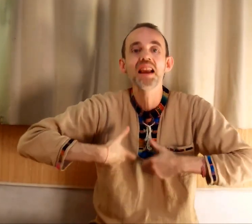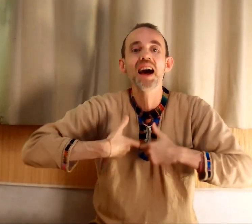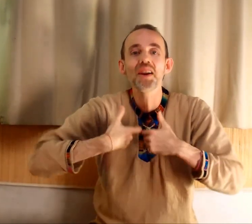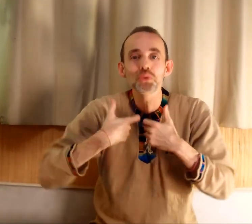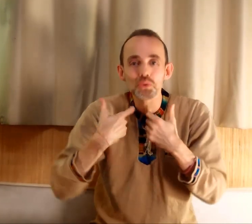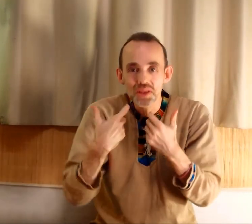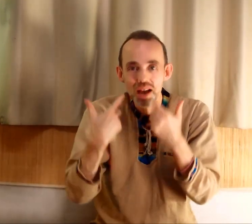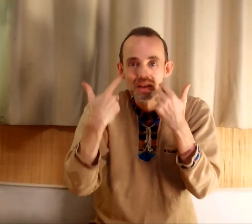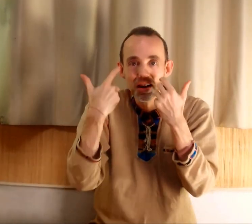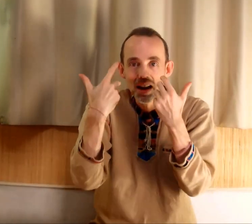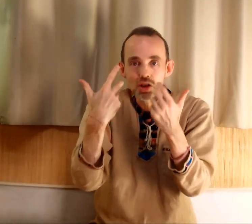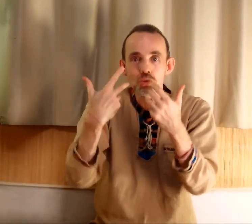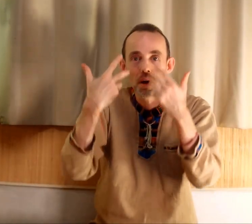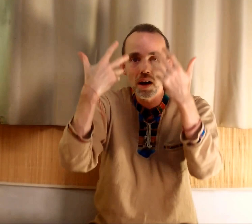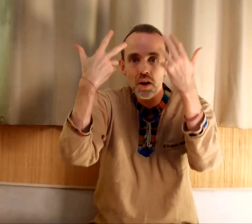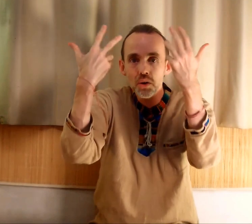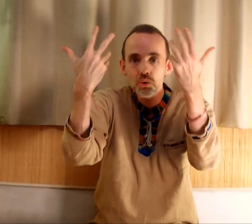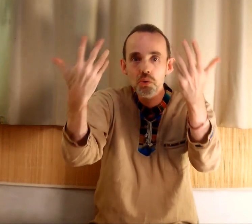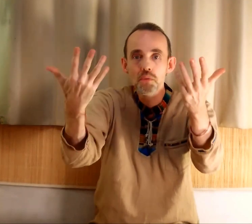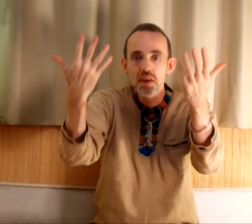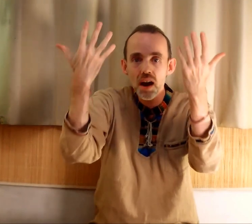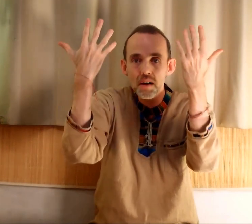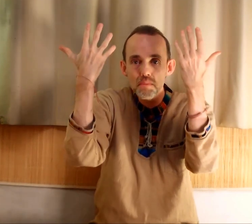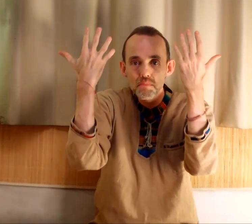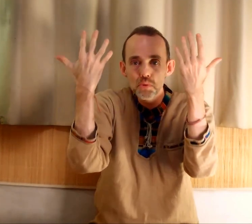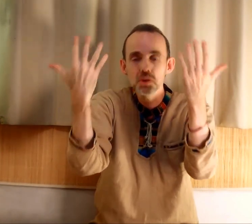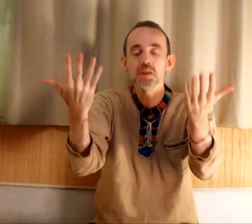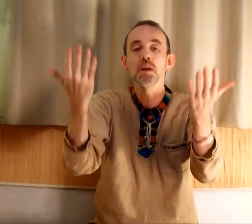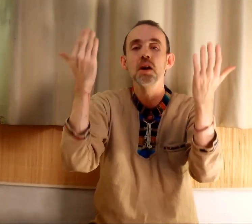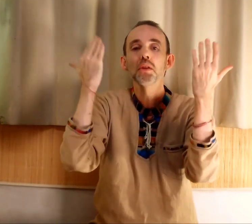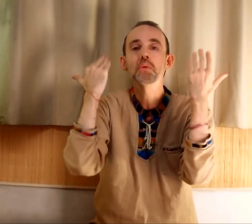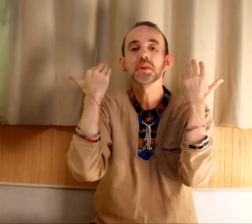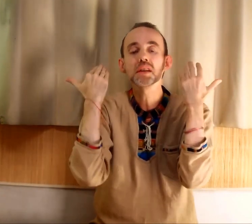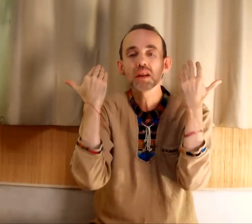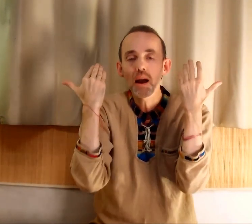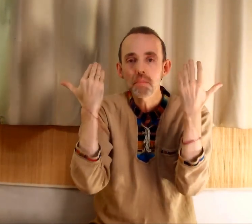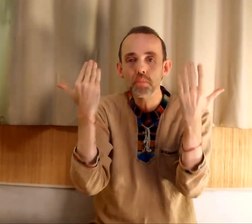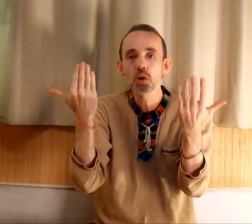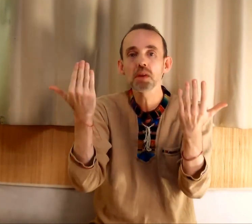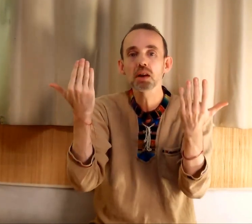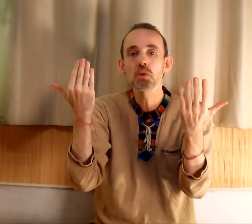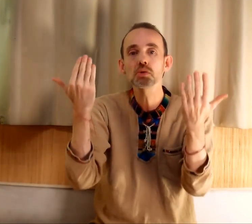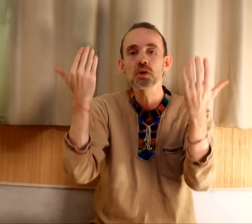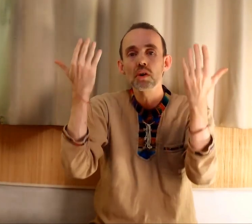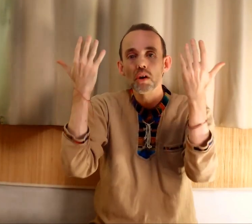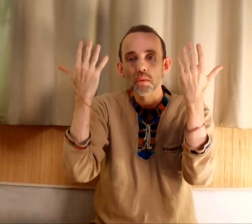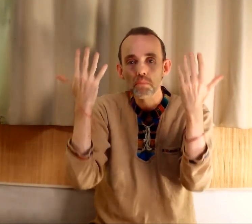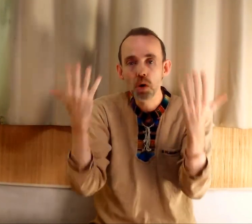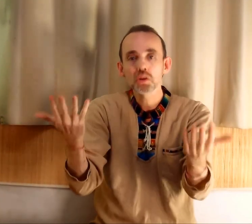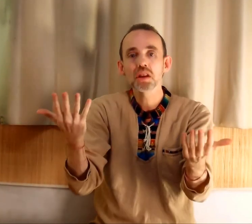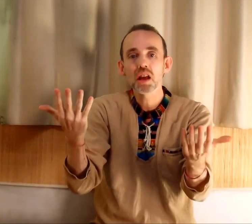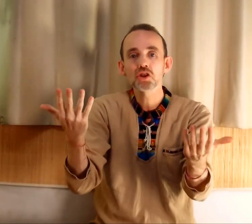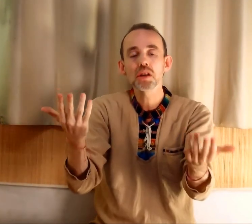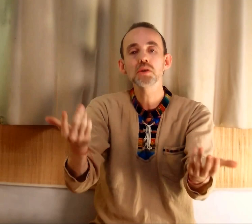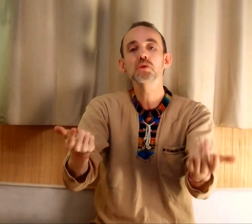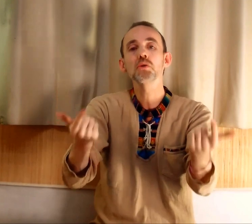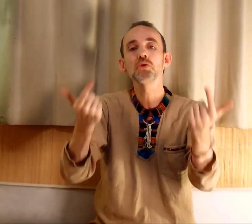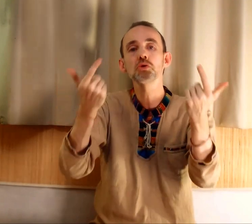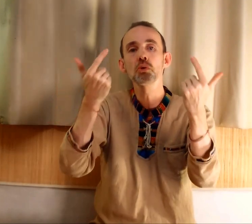là, l'enthousiasme, la joie devient possible. Donc ça, c'est la première cause. Manque d'énergie, solution,